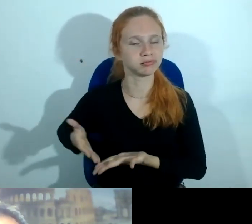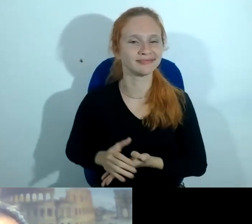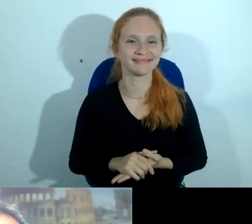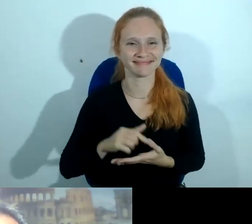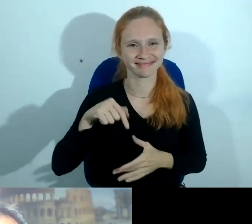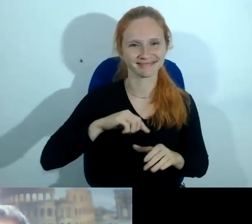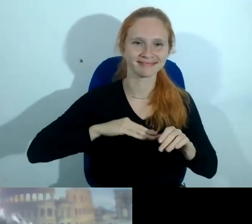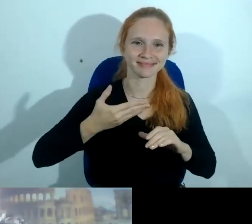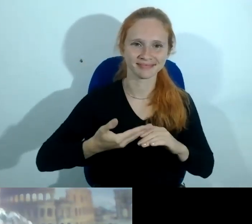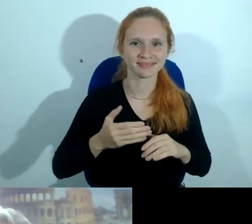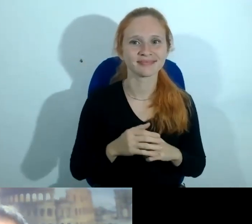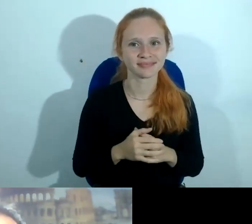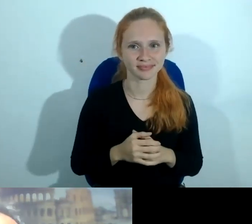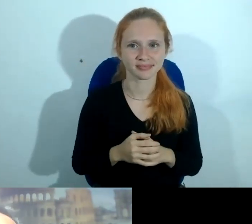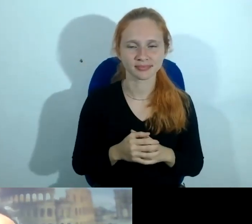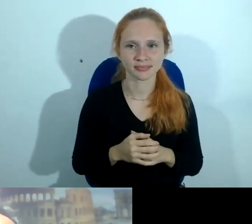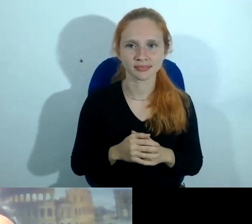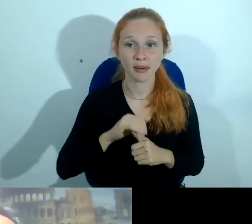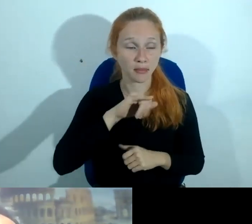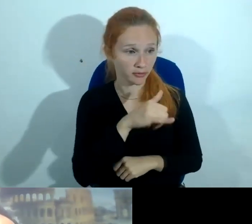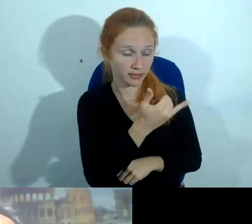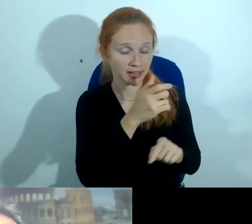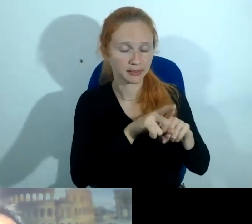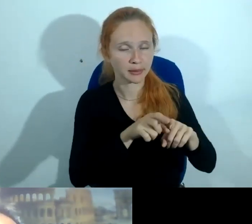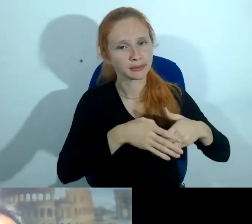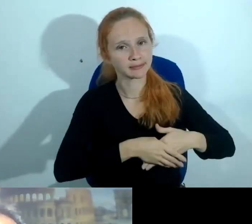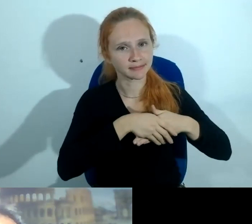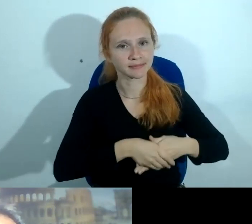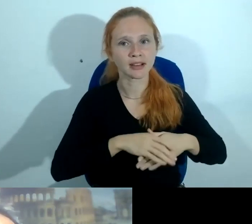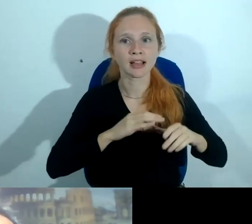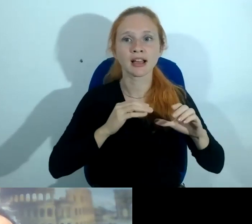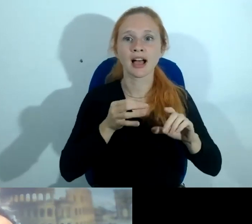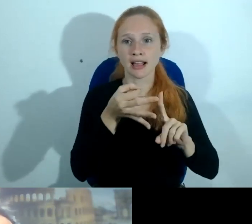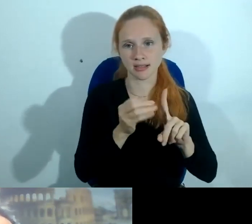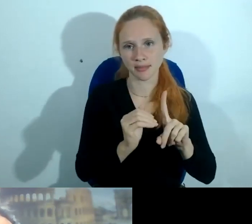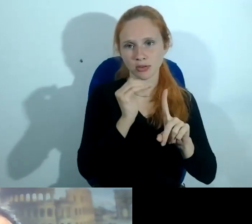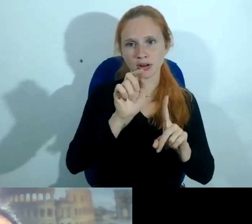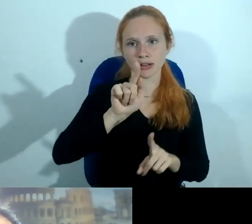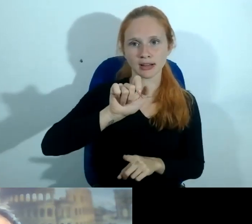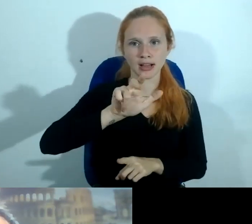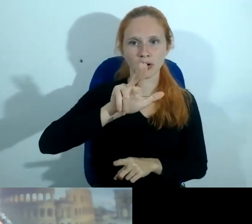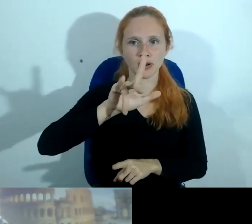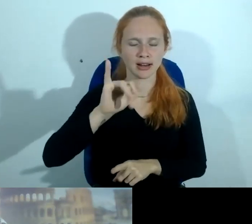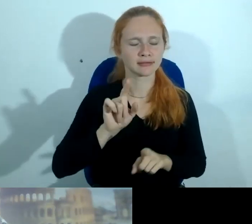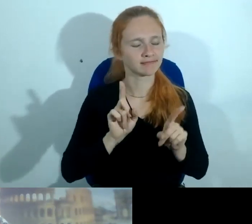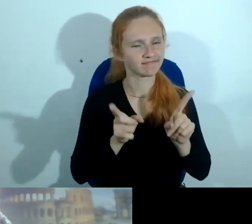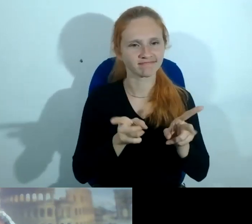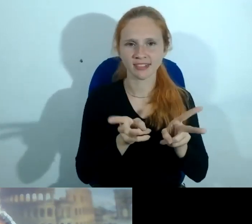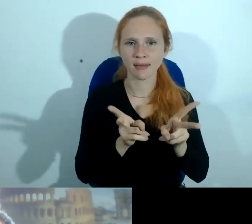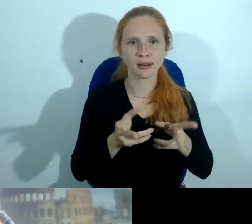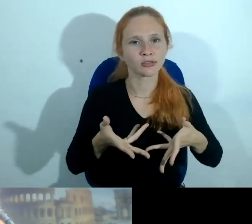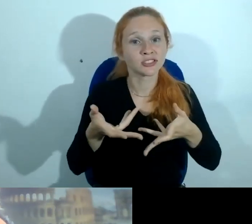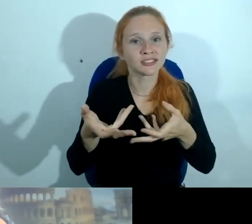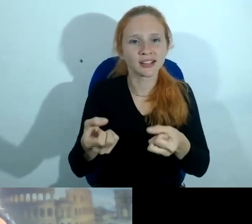desculpa meu amigo e aproveito para saudar também a desembargadora Gáulia que sempre nos recebe tão bem nessa